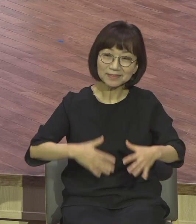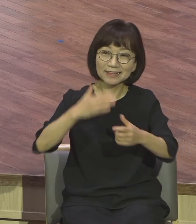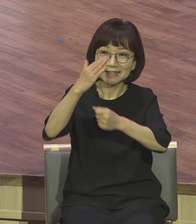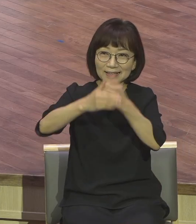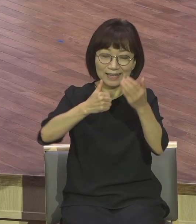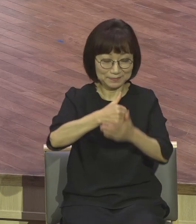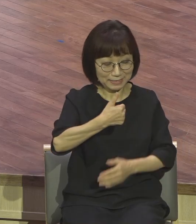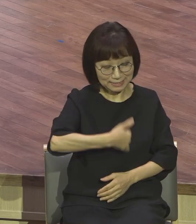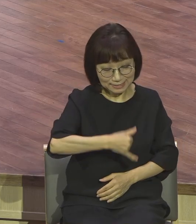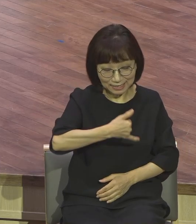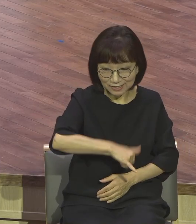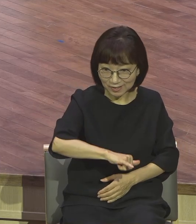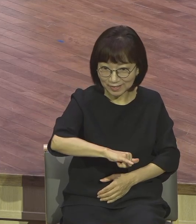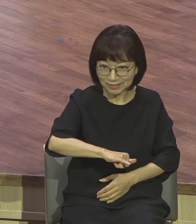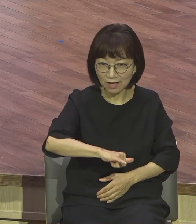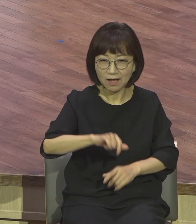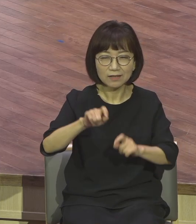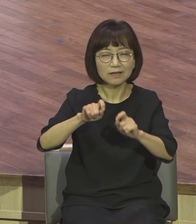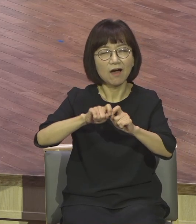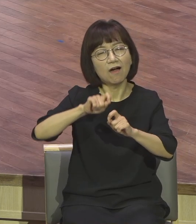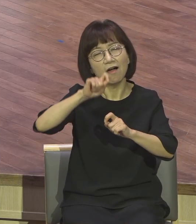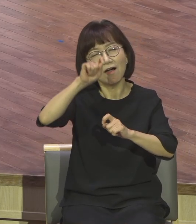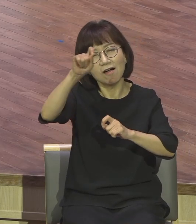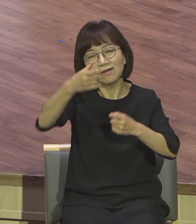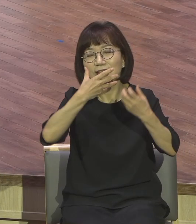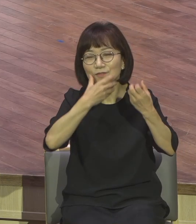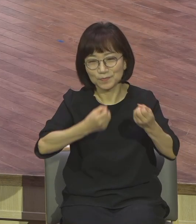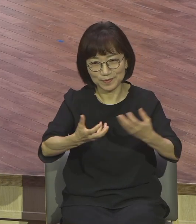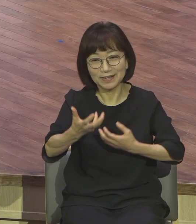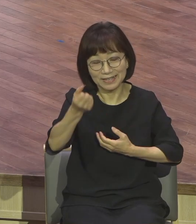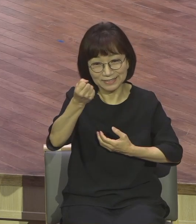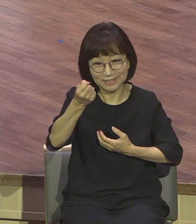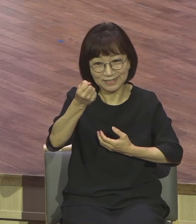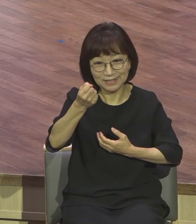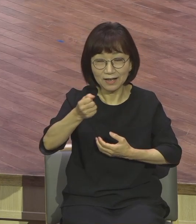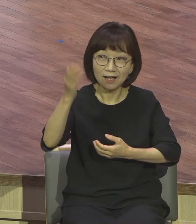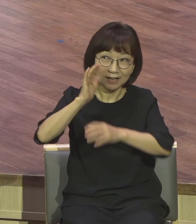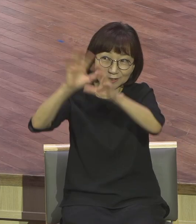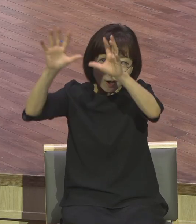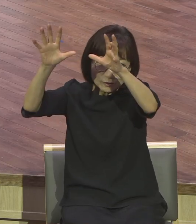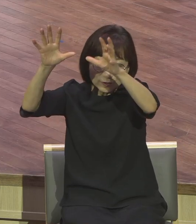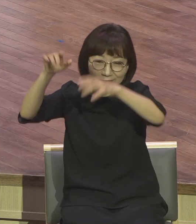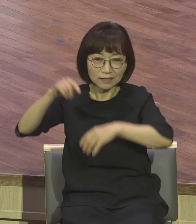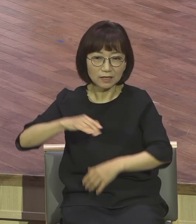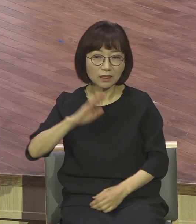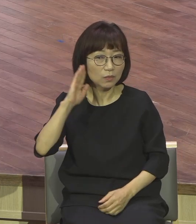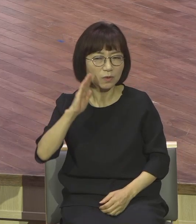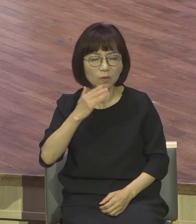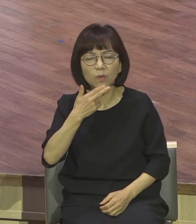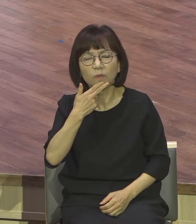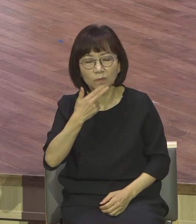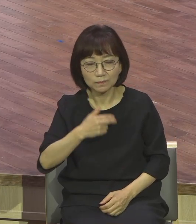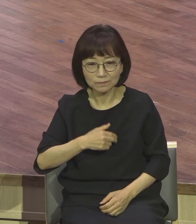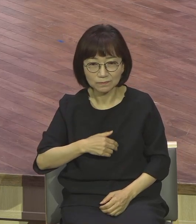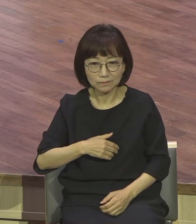영원한 축복을 누리는 삶을 살게 된다. 거기는 농인도 없고 장애인도 없고 거기는 가난자도 없고 병든자도 없어요.